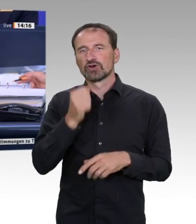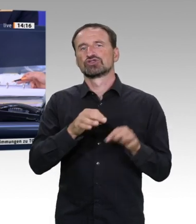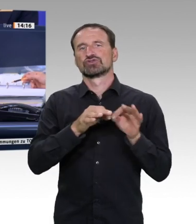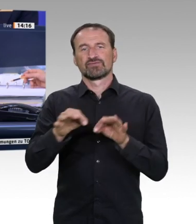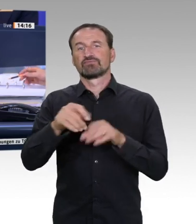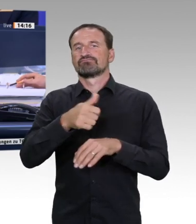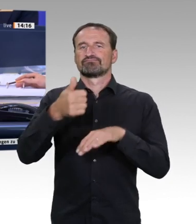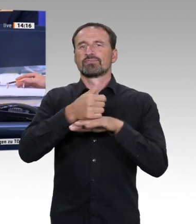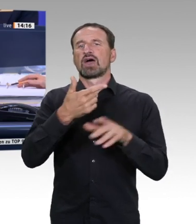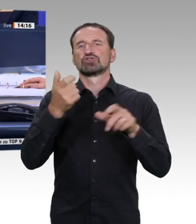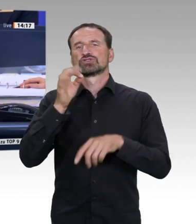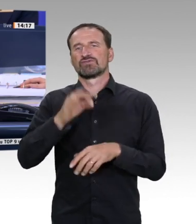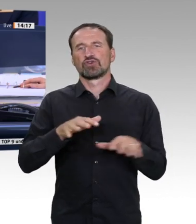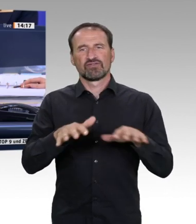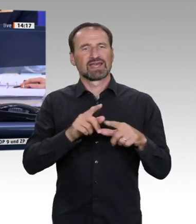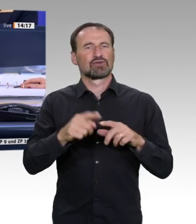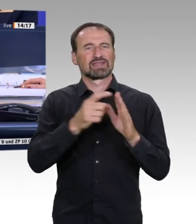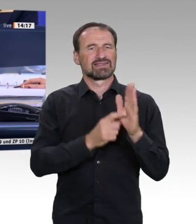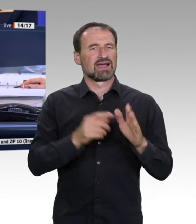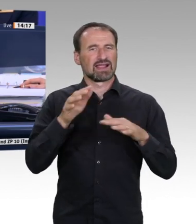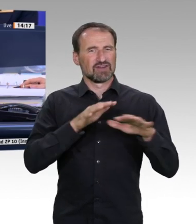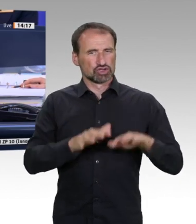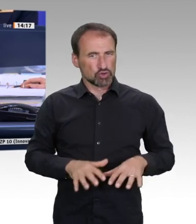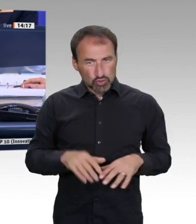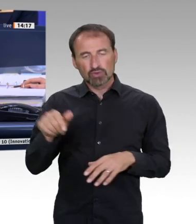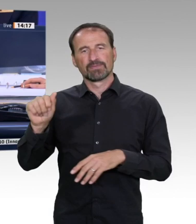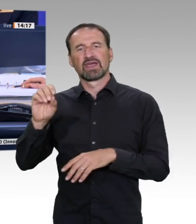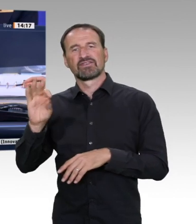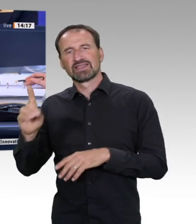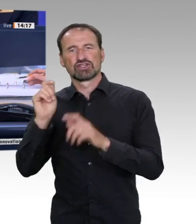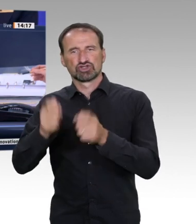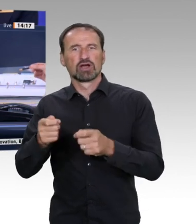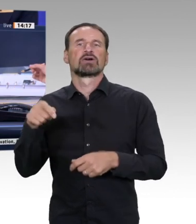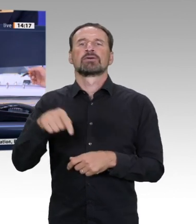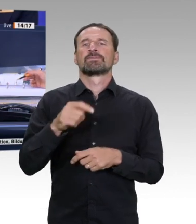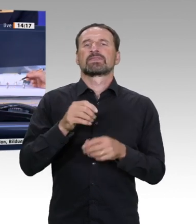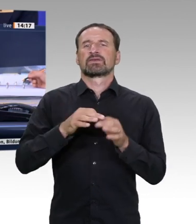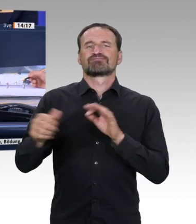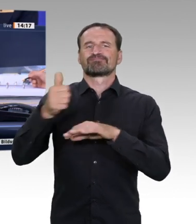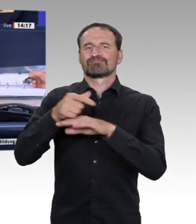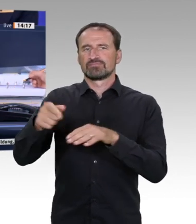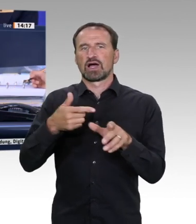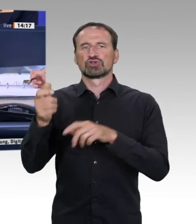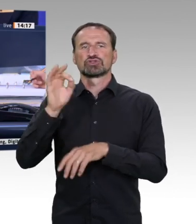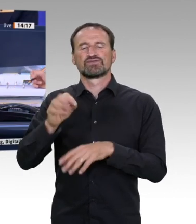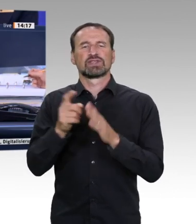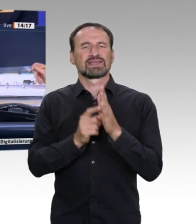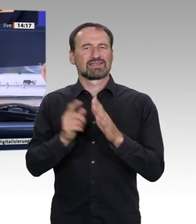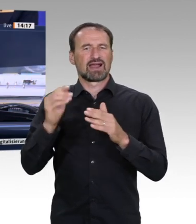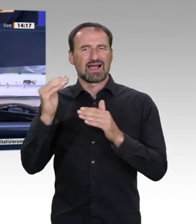Tagesordnung aufgeführten Ausschüsse vorgeschlagen. Auch hier ist wiederum die Federführung strittig. Die Fraktionen CDU, CSU und SPD wünschen eine